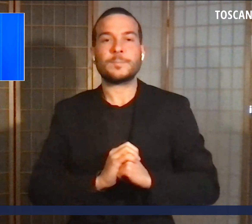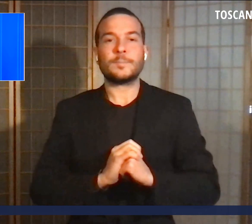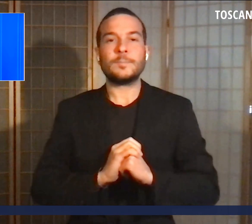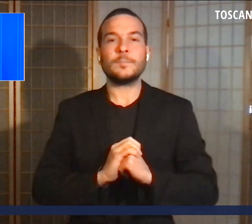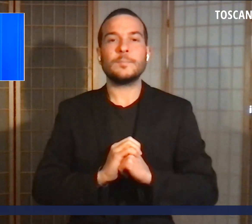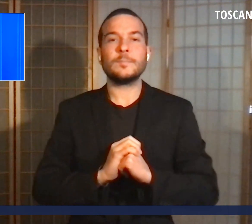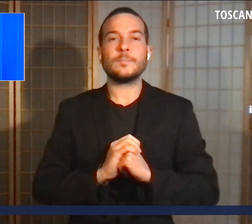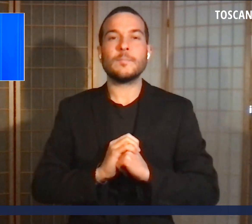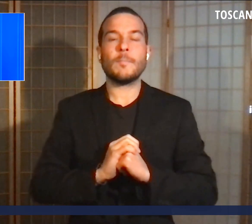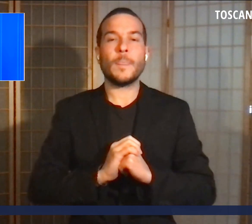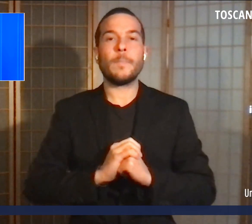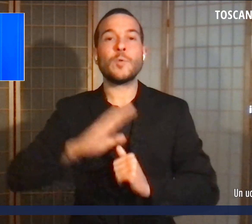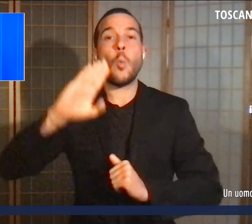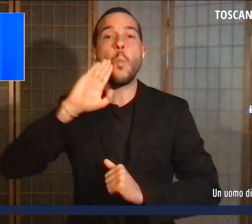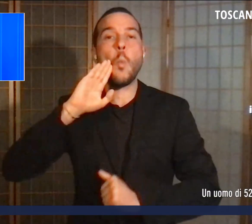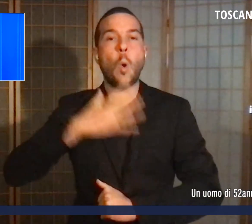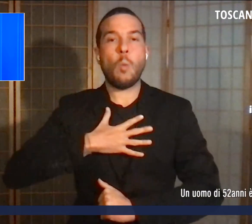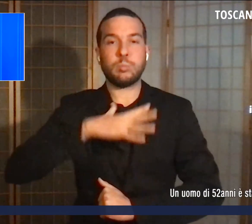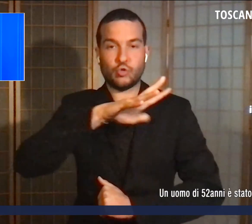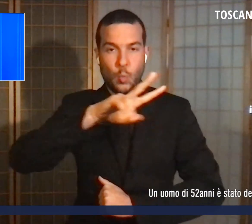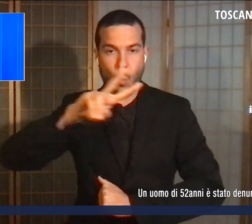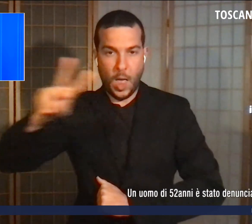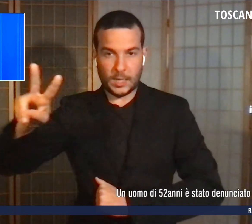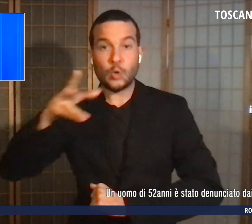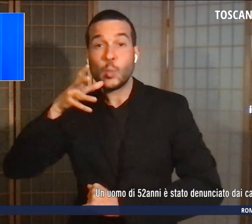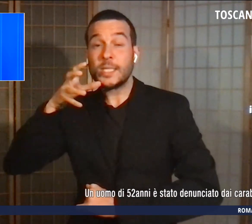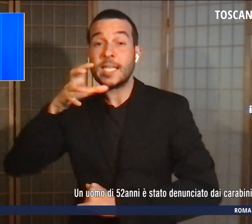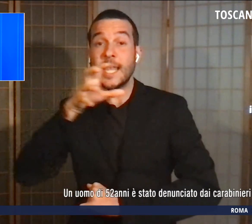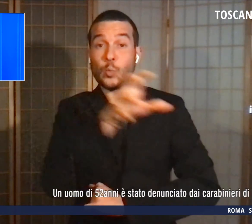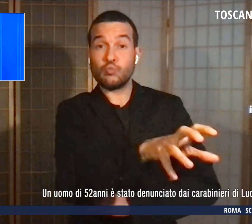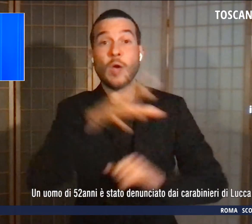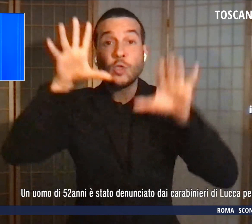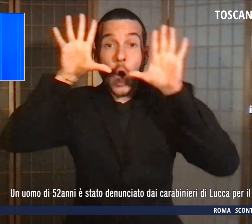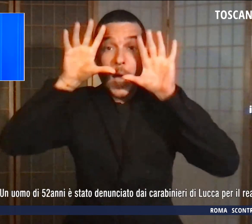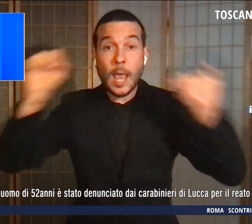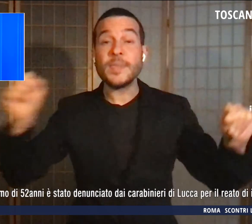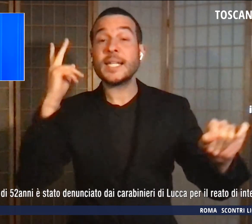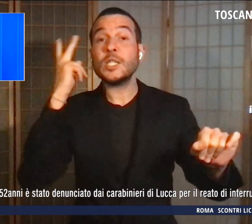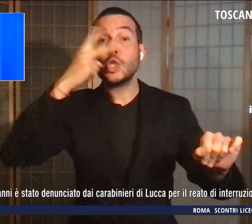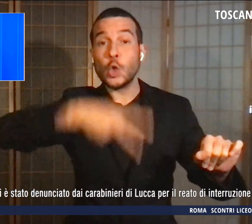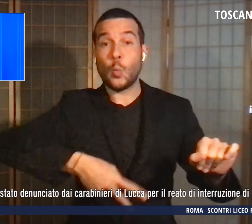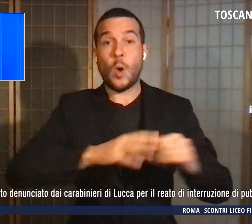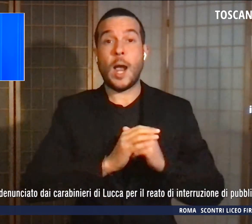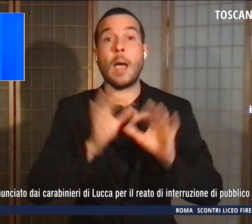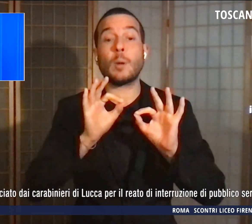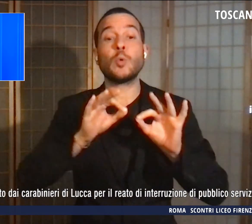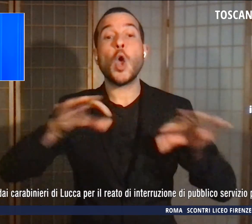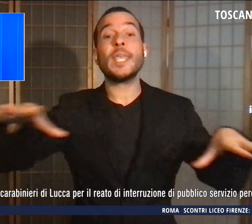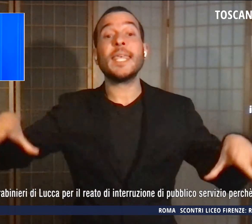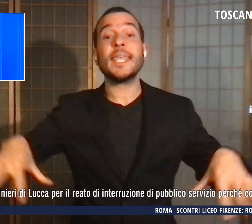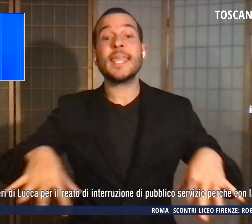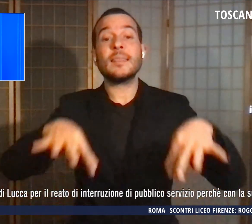Un uomo di 52 anni è stato denunciato dai carabinieri di Lucca per il reato di interruzione di pubblico